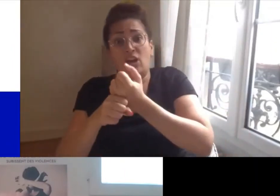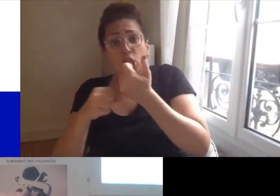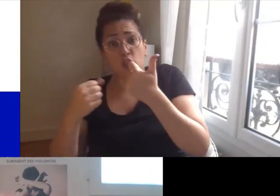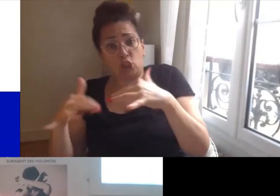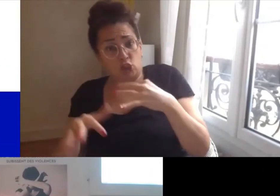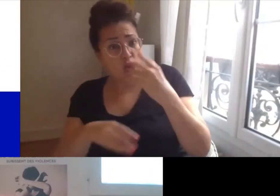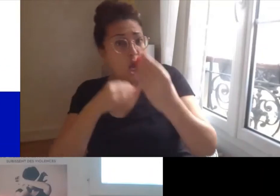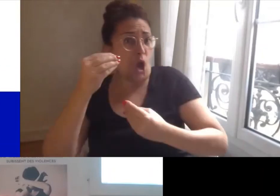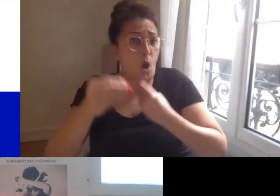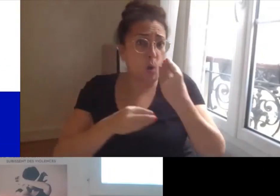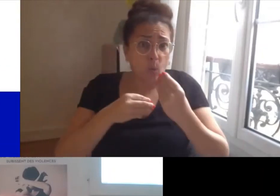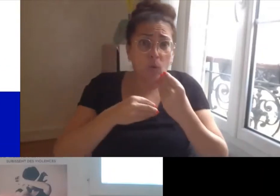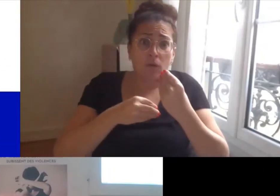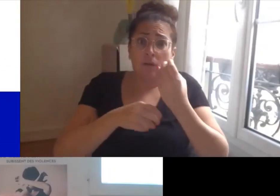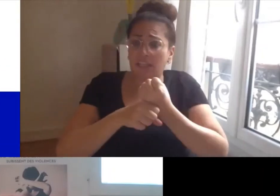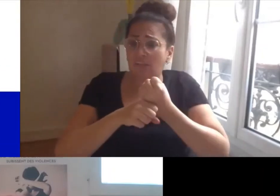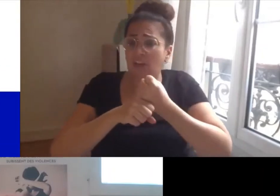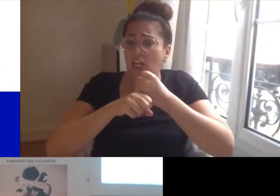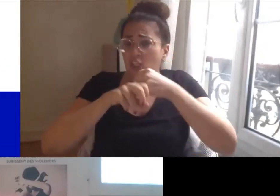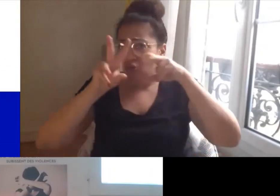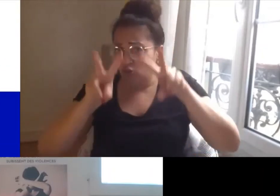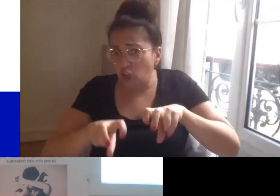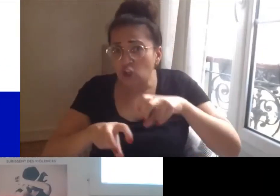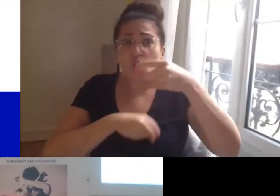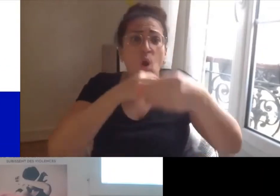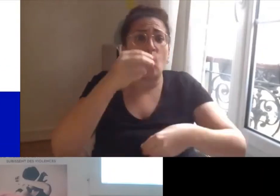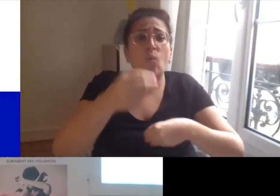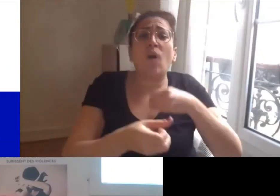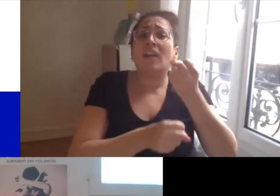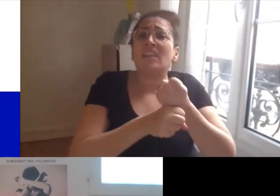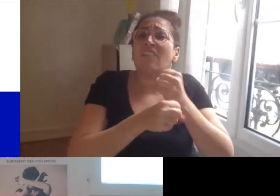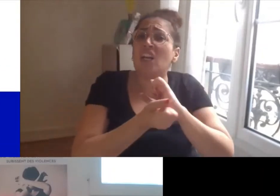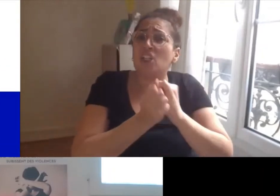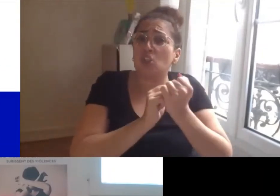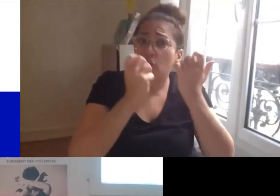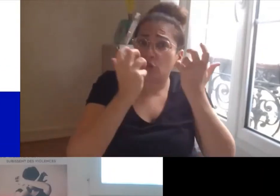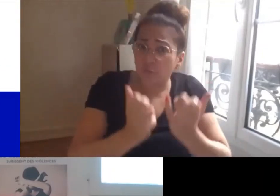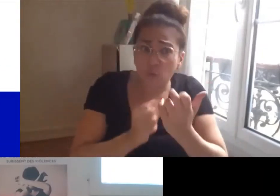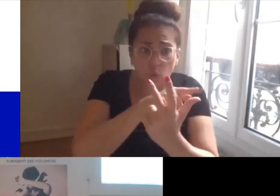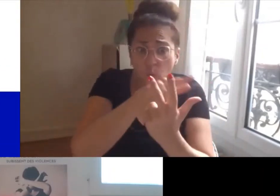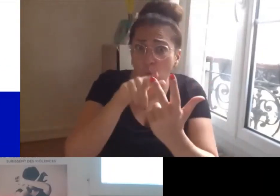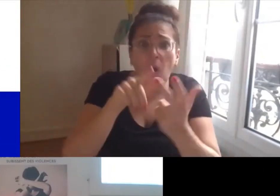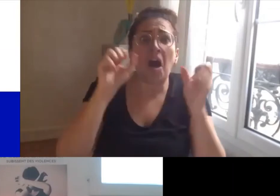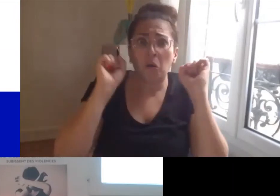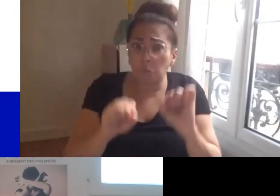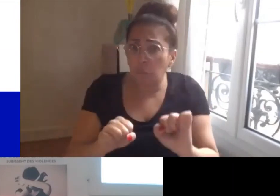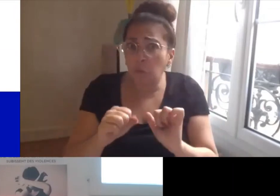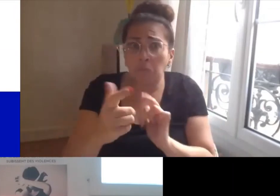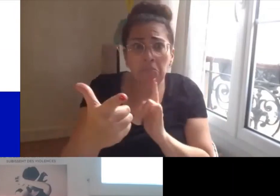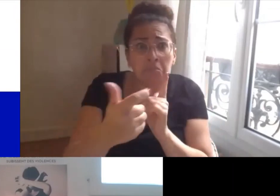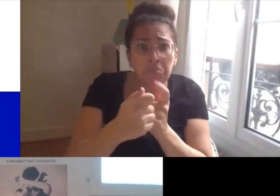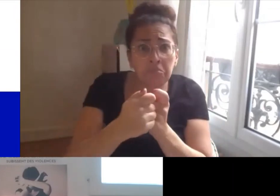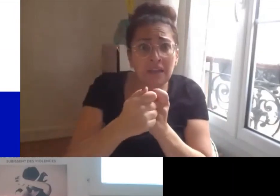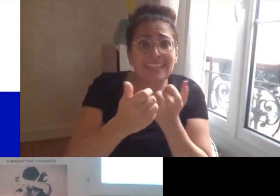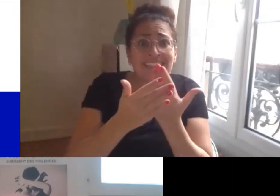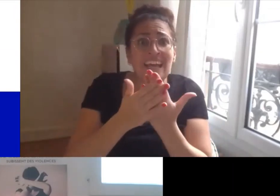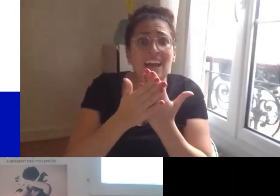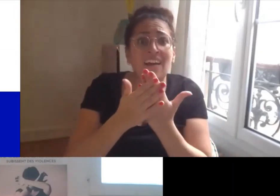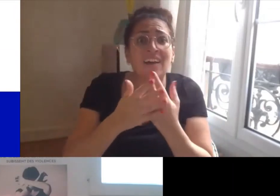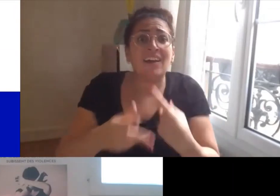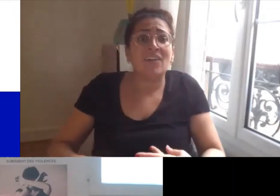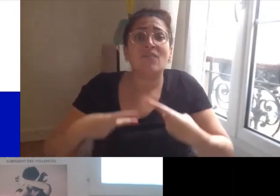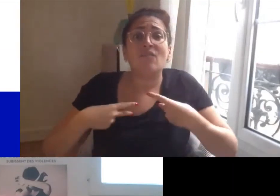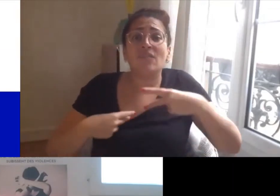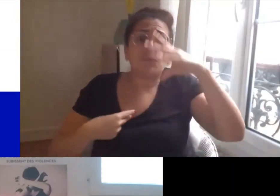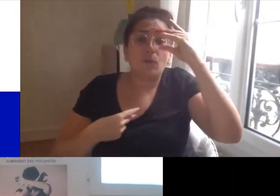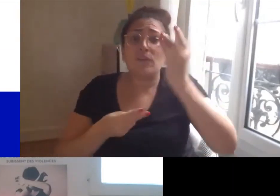reconversion professionnelle et à différentes étapes de leur vie dans les périodes de creux comme dans